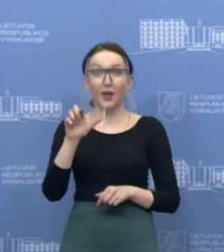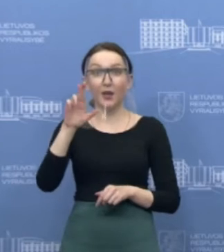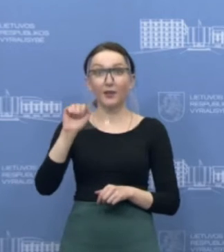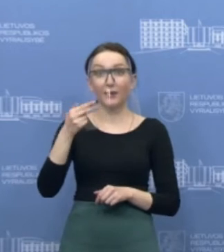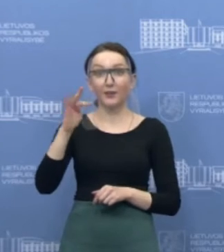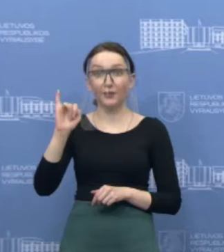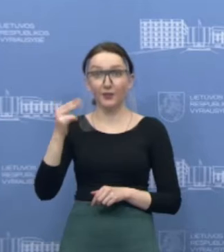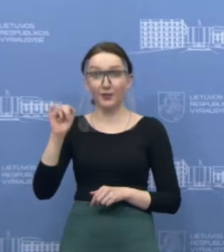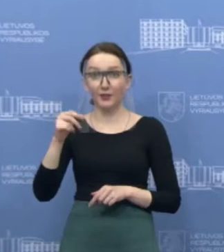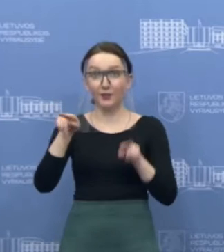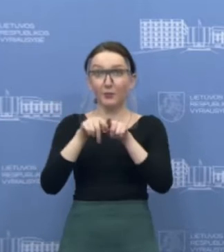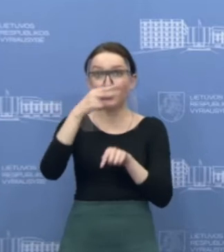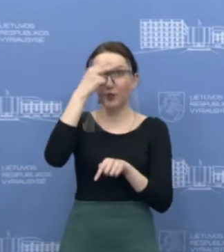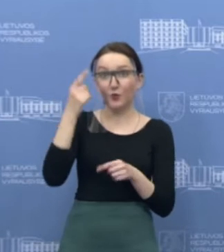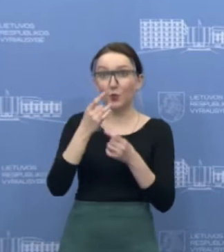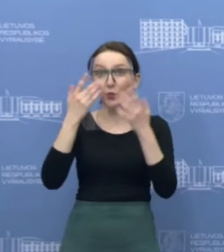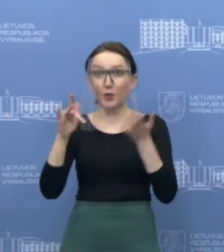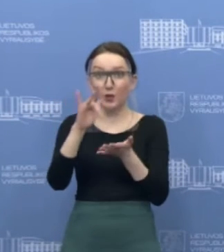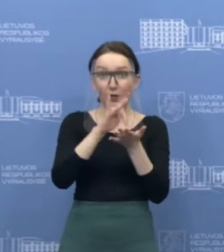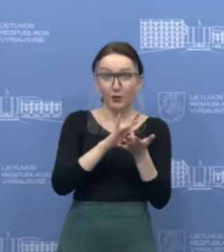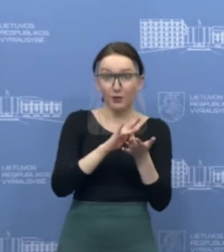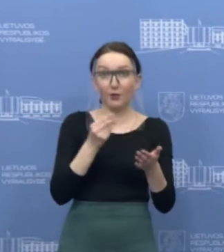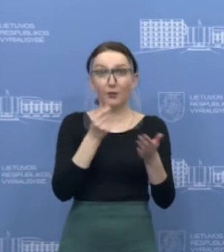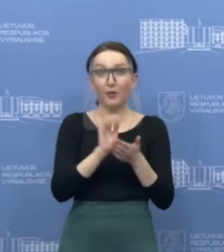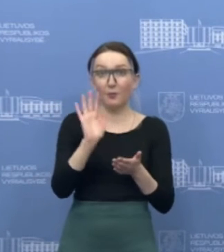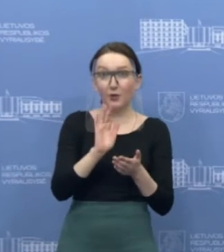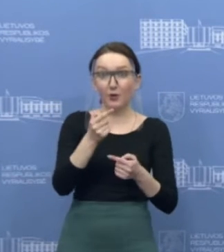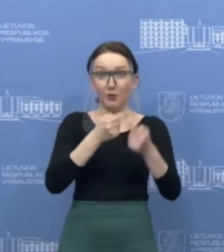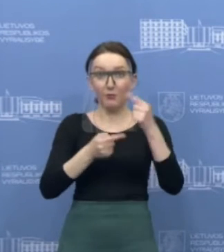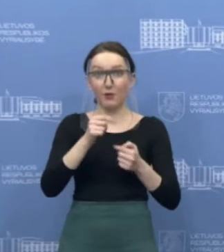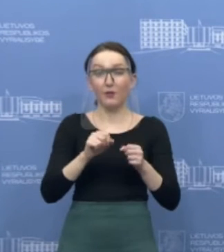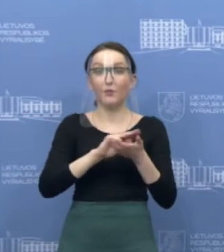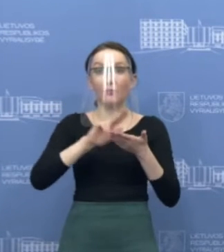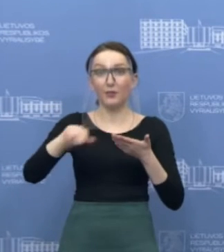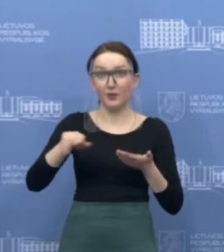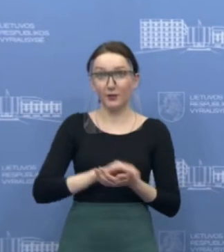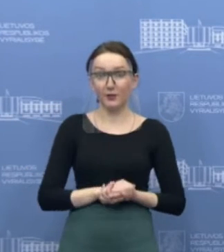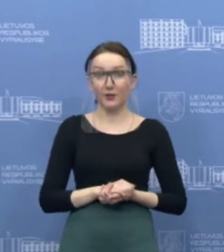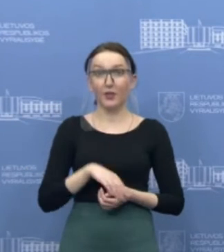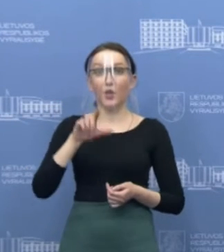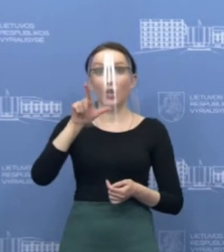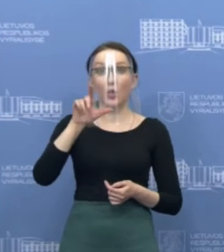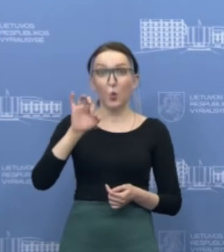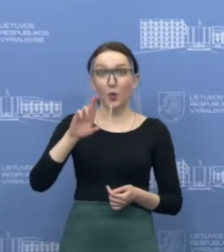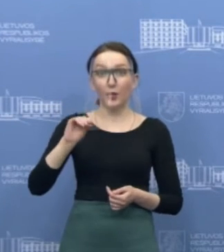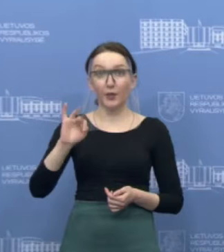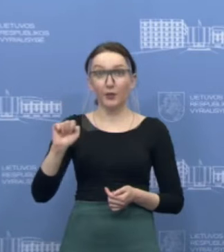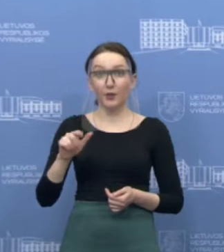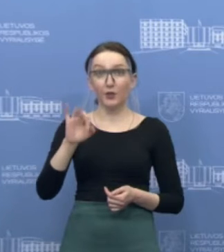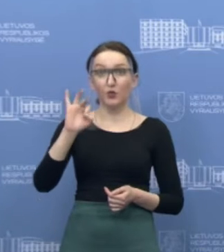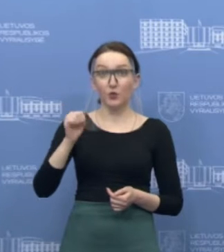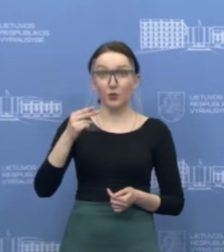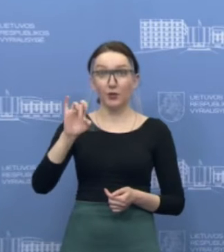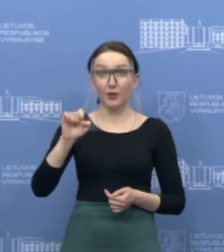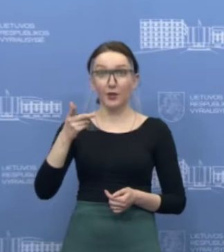ir Lietuvos nacionalinio kultūros centro nematerialaus pavęlo specialistė Loreta Sungailenė, kuri papasakos